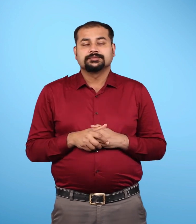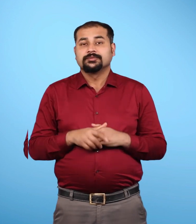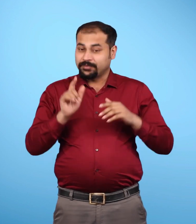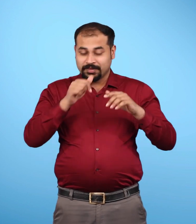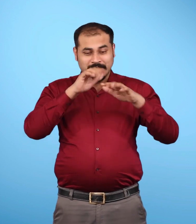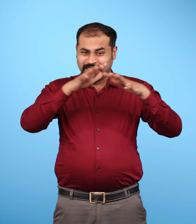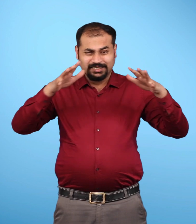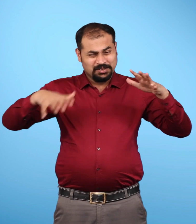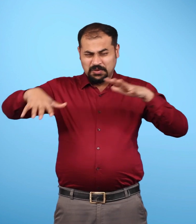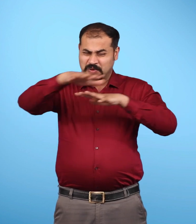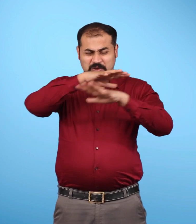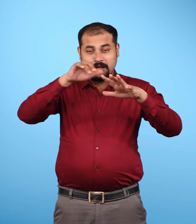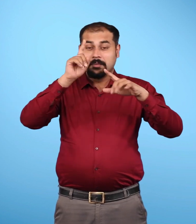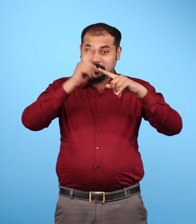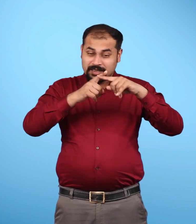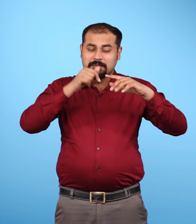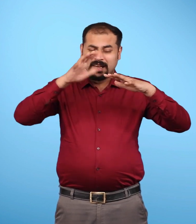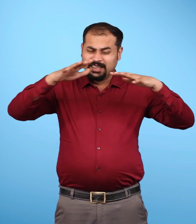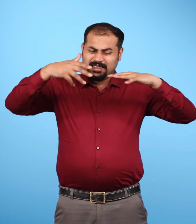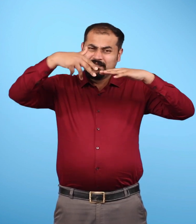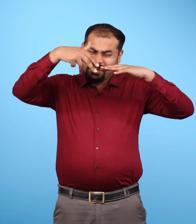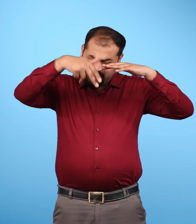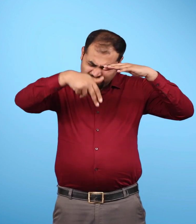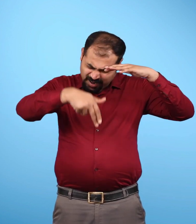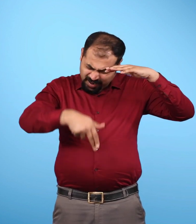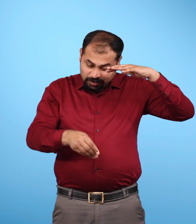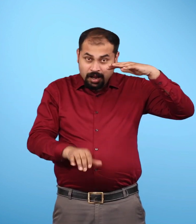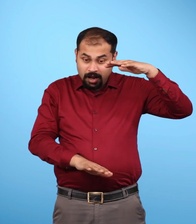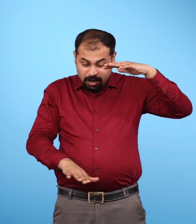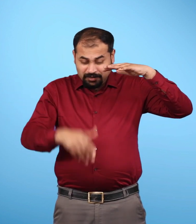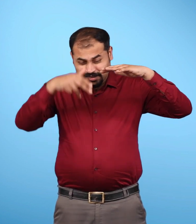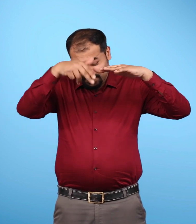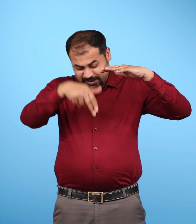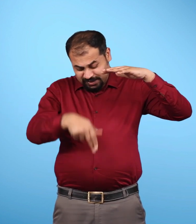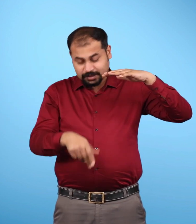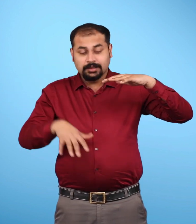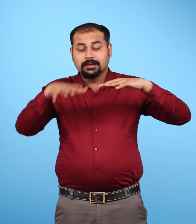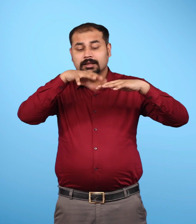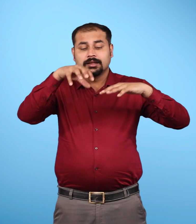प्रिथ्वी का सबसे गहरा भाग मेरियाना गर्त प्रशांत महासागर में ही स्थित है